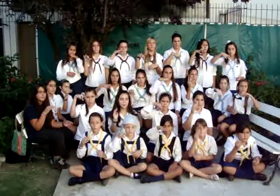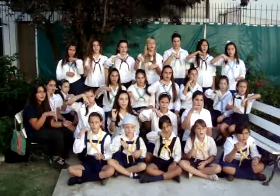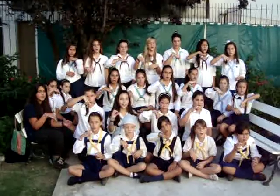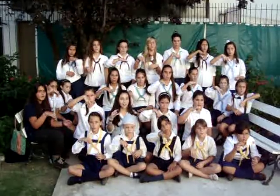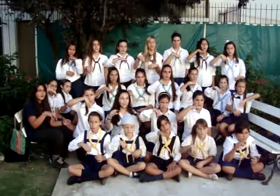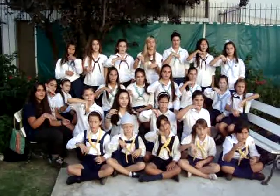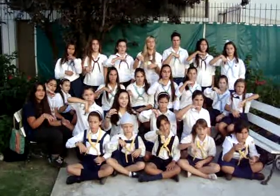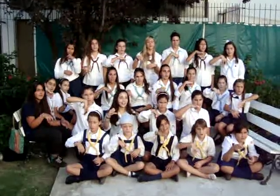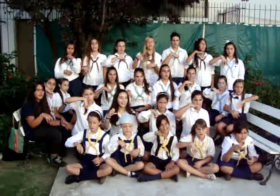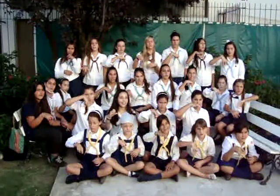Pahue,